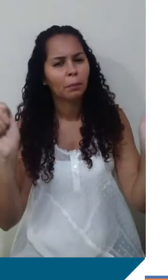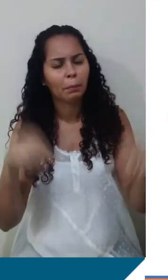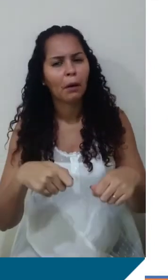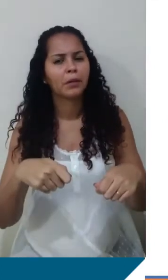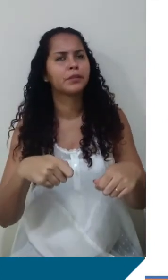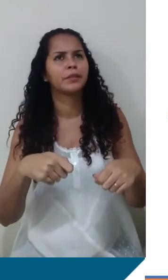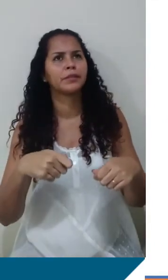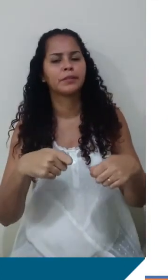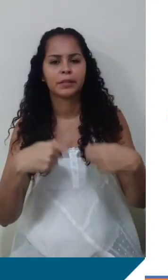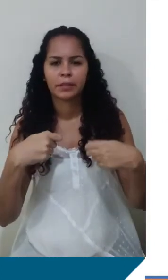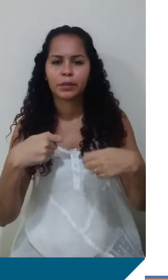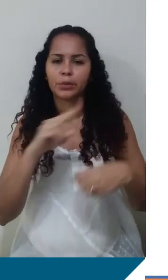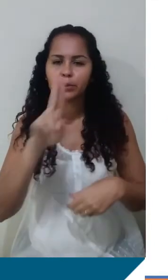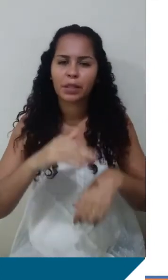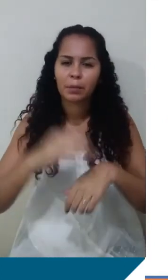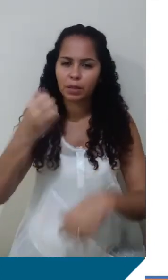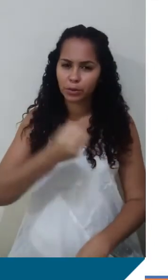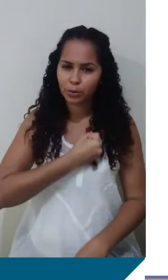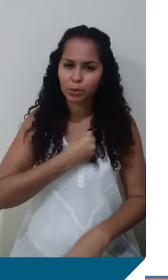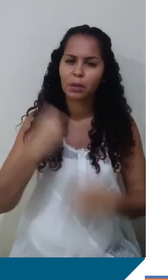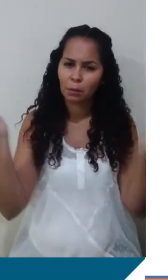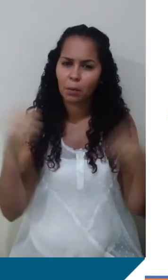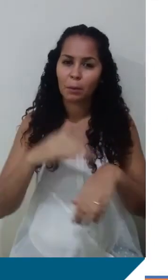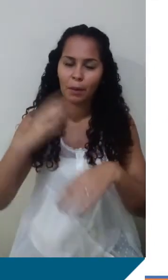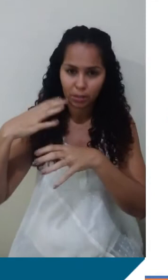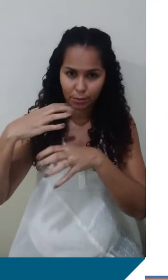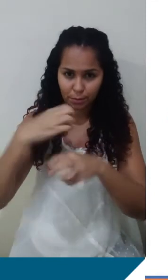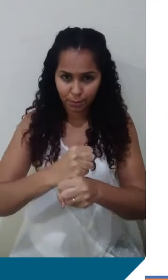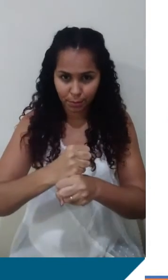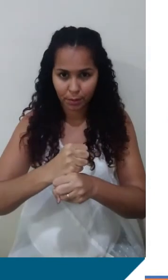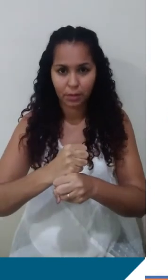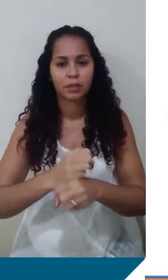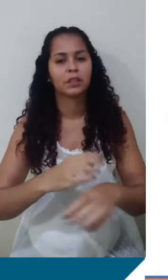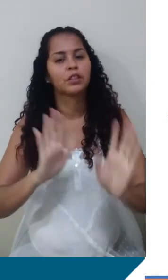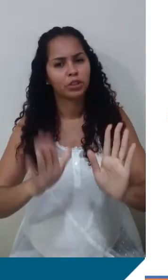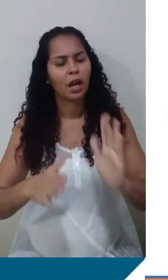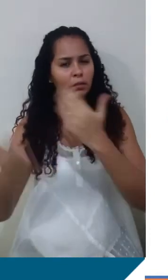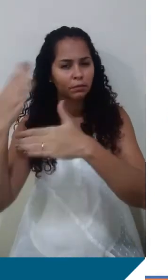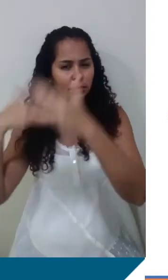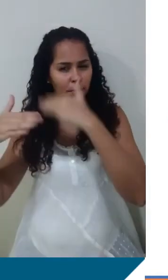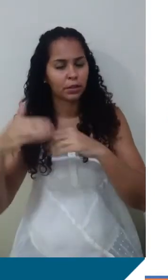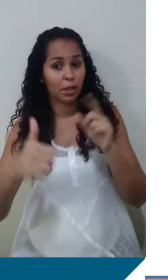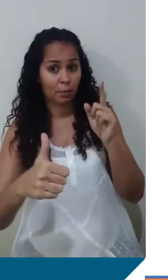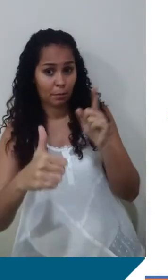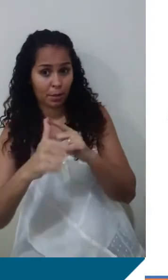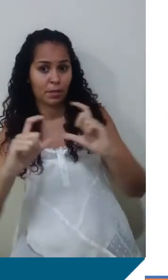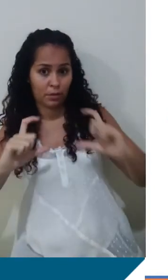números, realmente fazer mais contas. Além lá daquela primeira fórmula de Newton. Aquela dali é um dos nossos